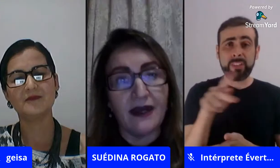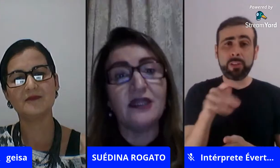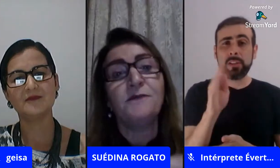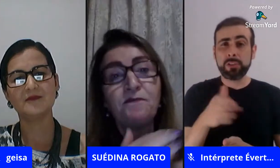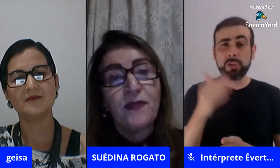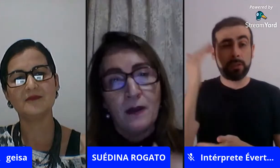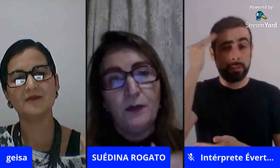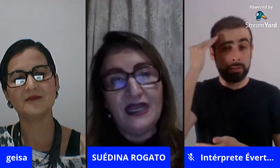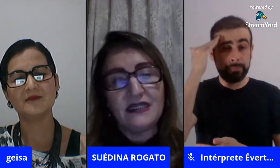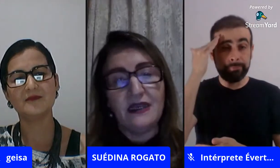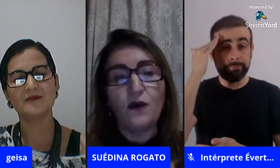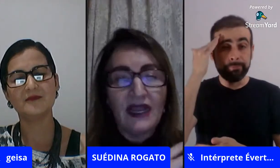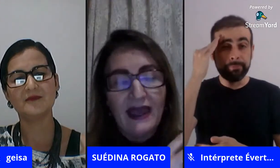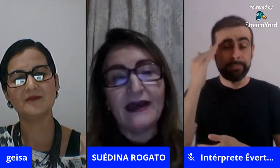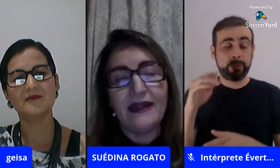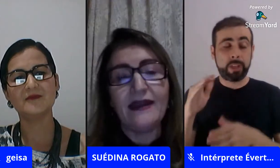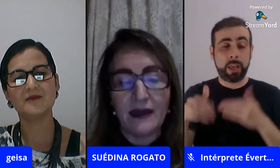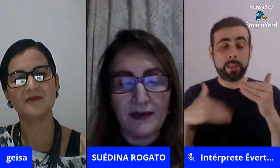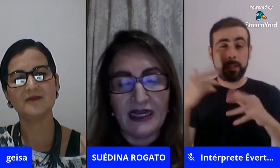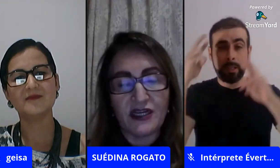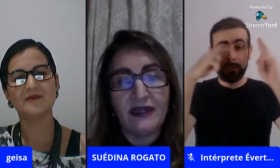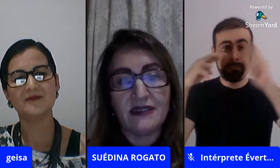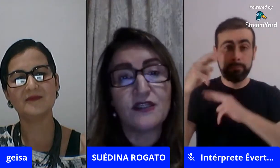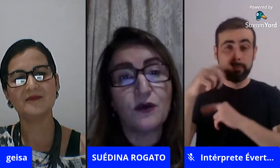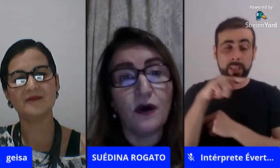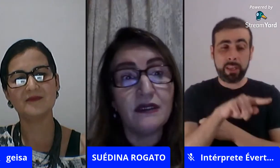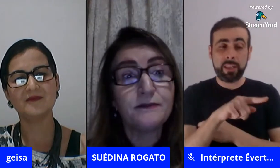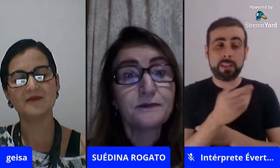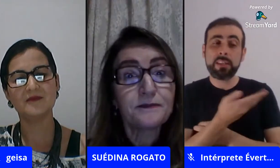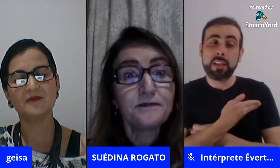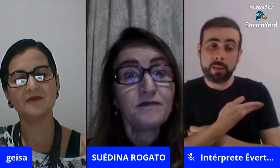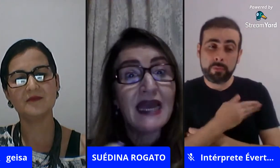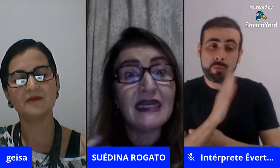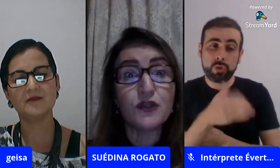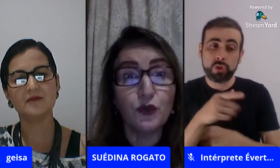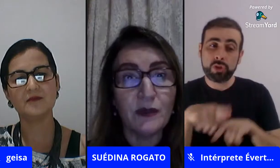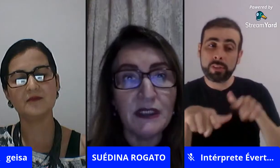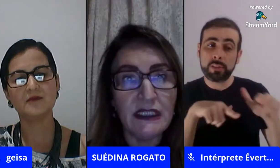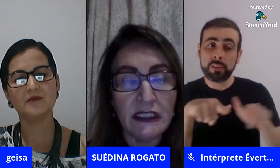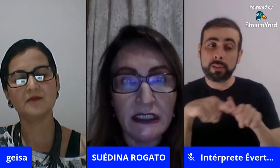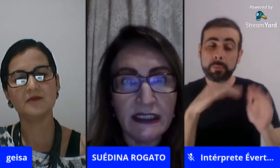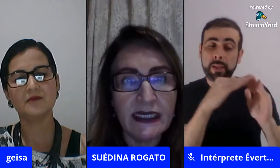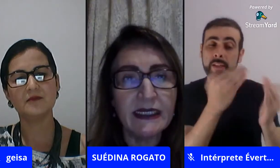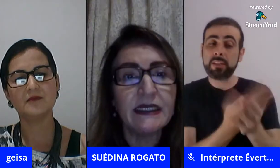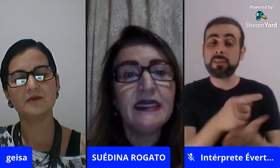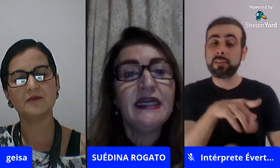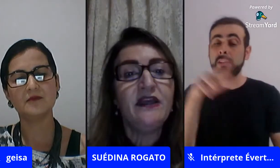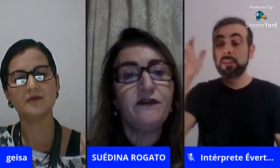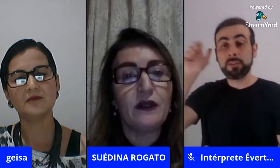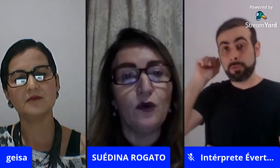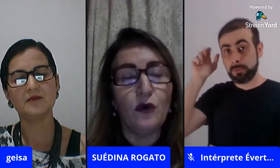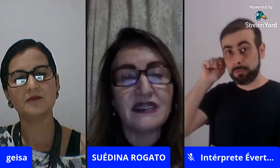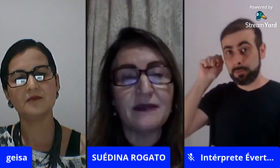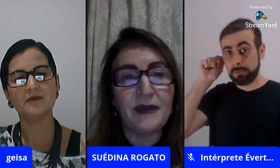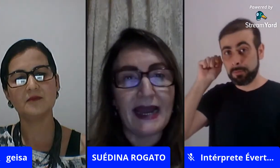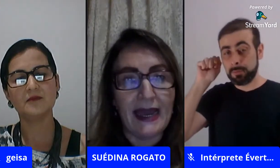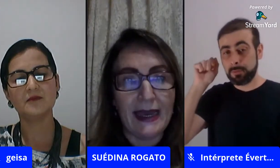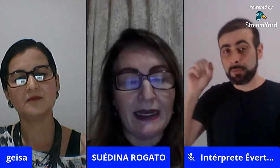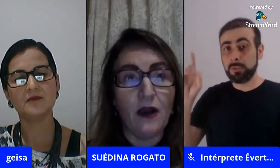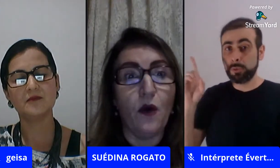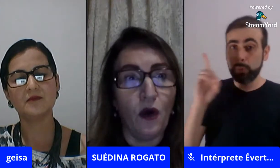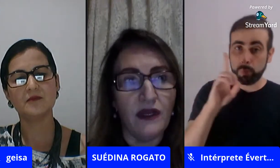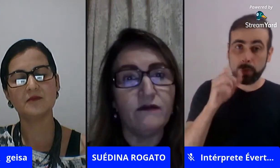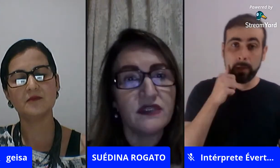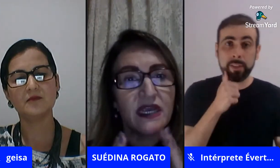já era instruída orientada por esse colega né que trabalha já nessa escola ela escutou a menininha e falou